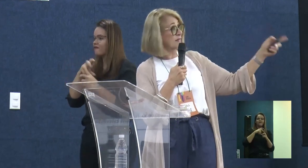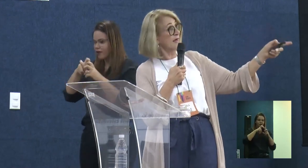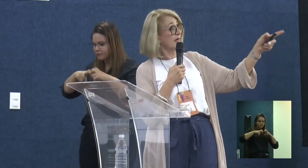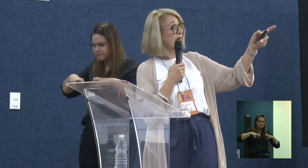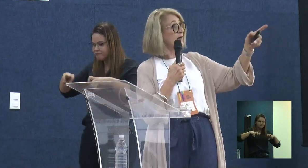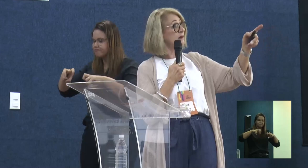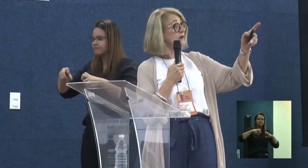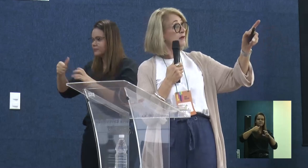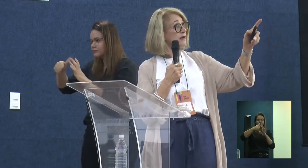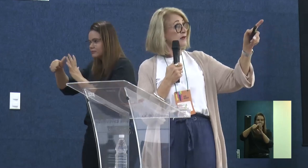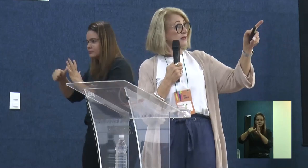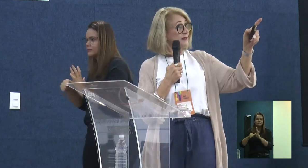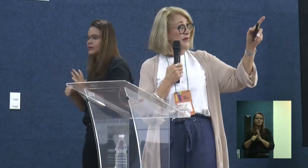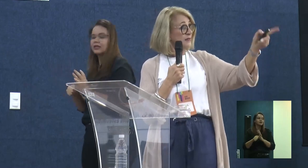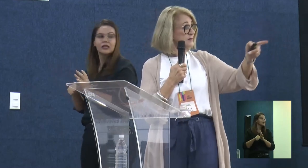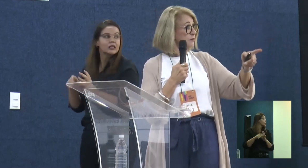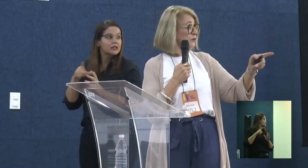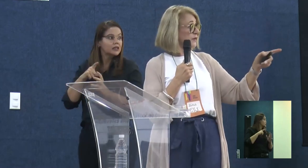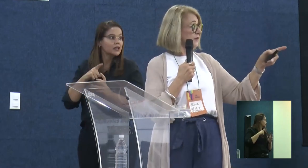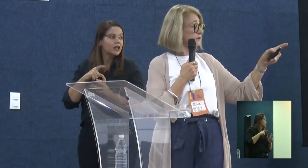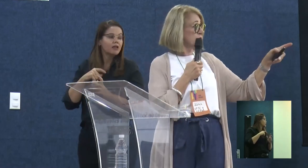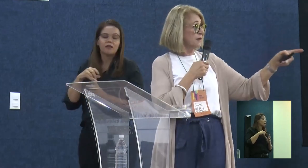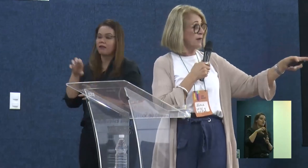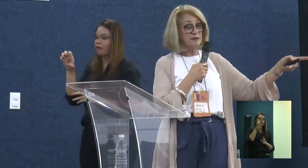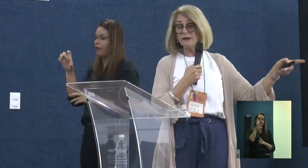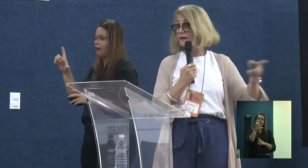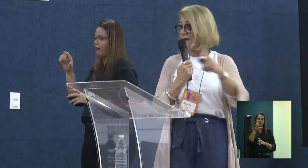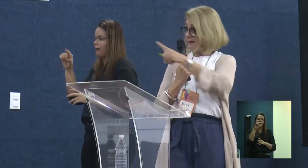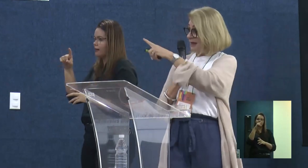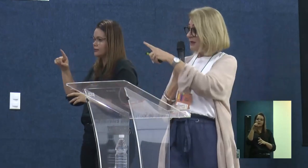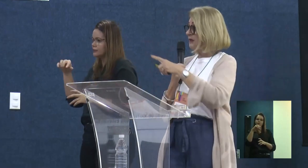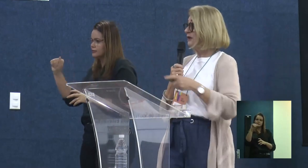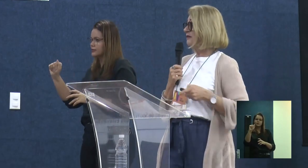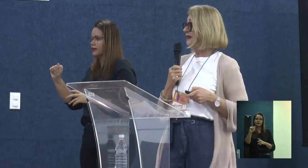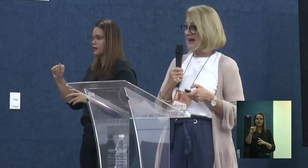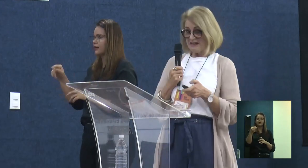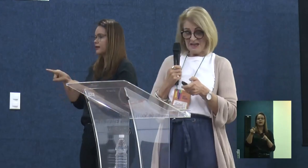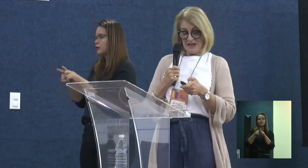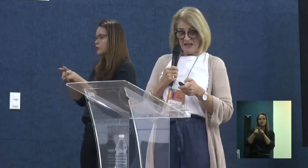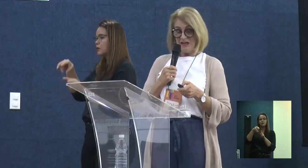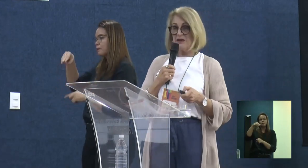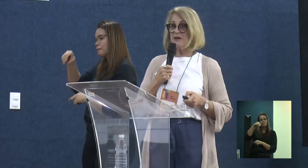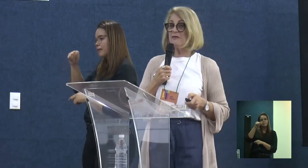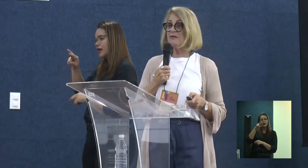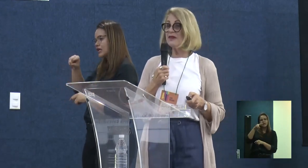eu estou falando da Carla, da Elisa Poleto, da Mariana, que está aqui,